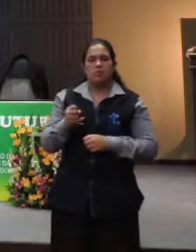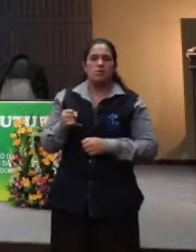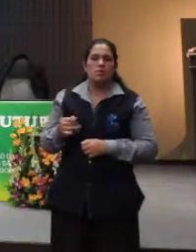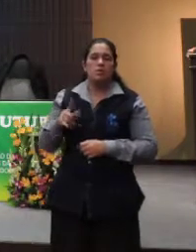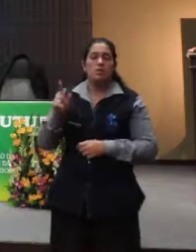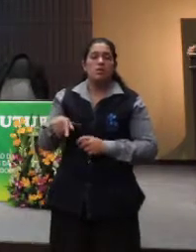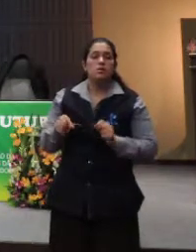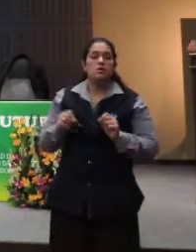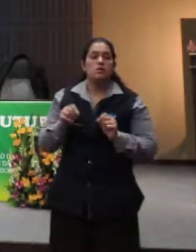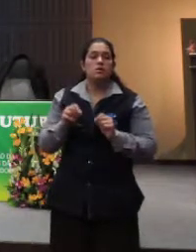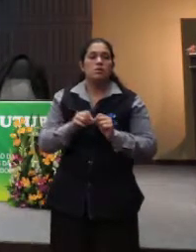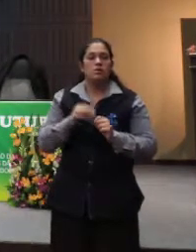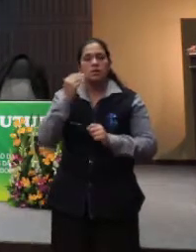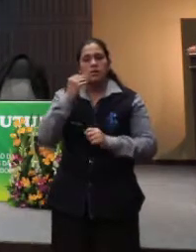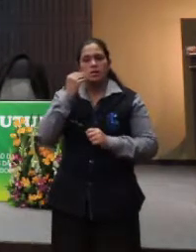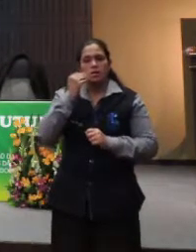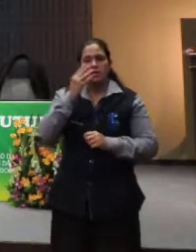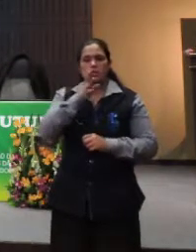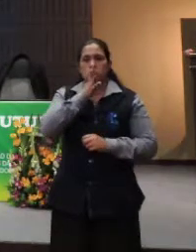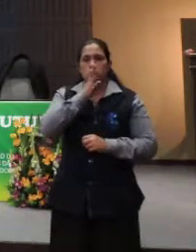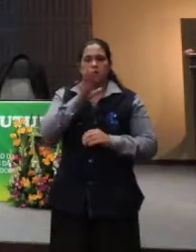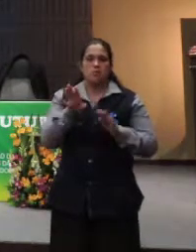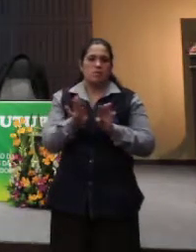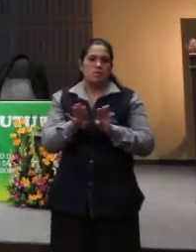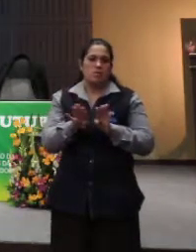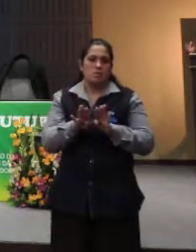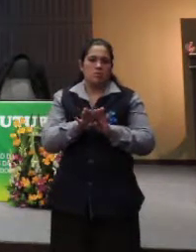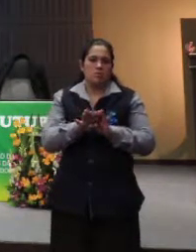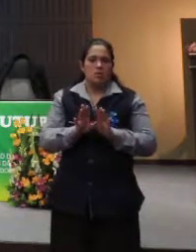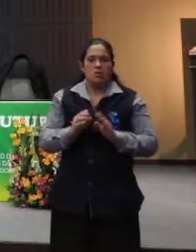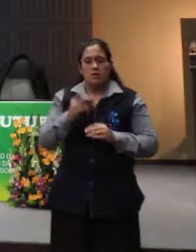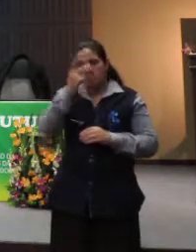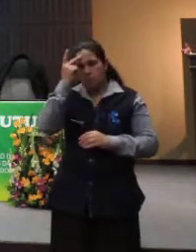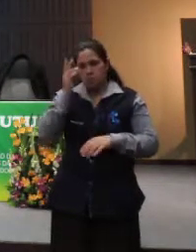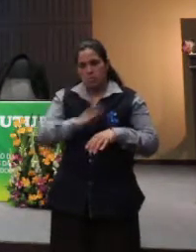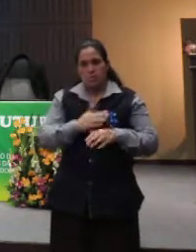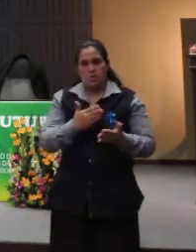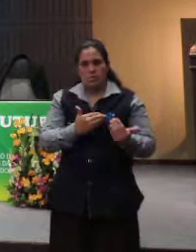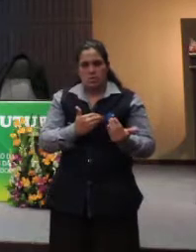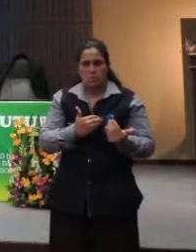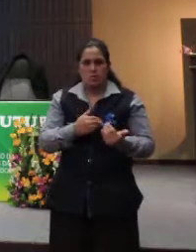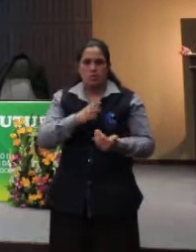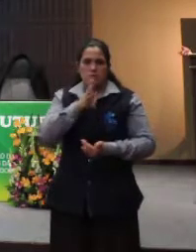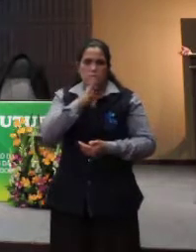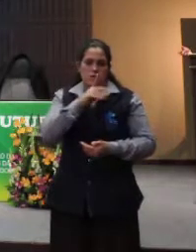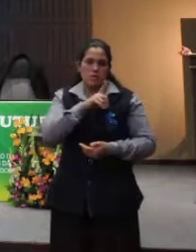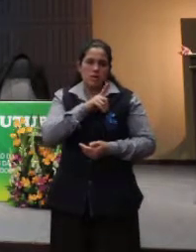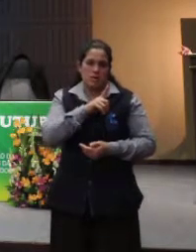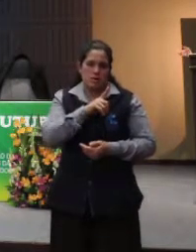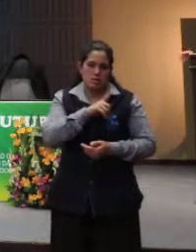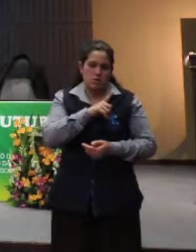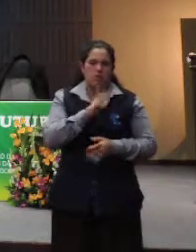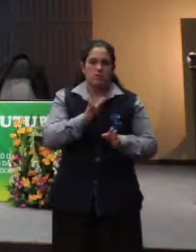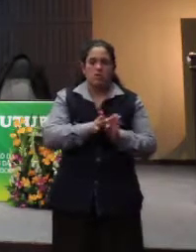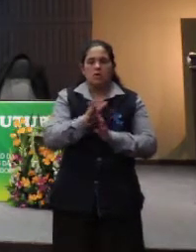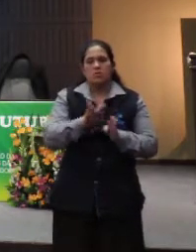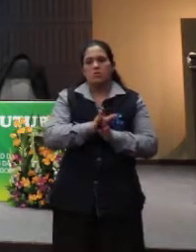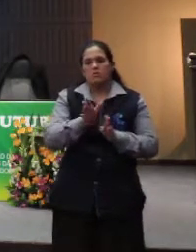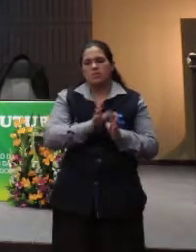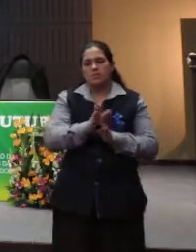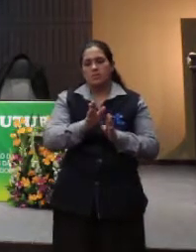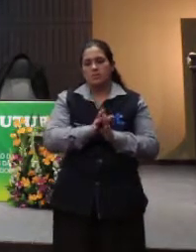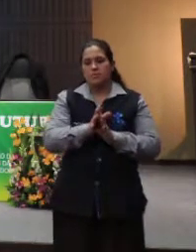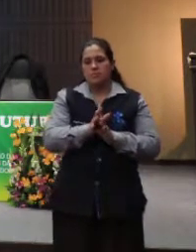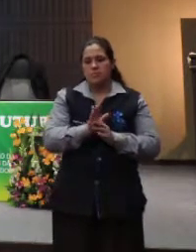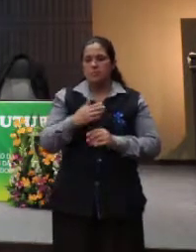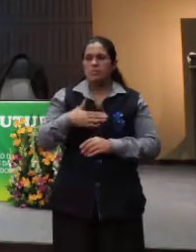Isso é fruto de experiência, de conhecimento. Que os mais novos deveriam aproveitar, dos mais velhos, e se aconselhar. Não é verdade? A